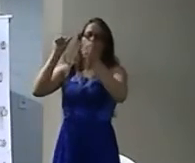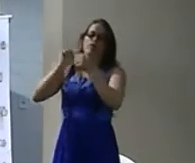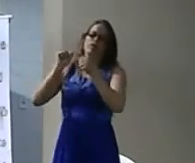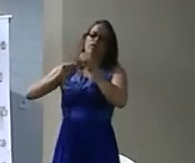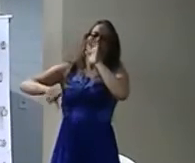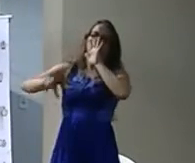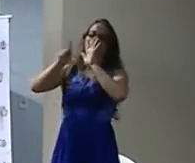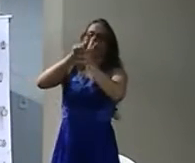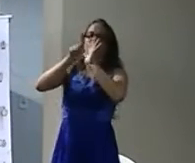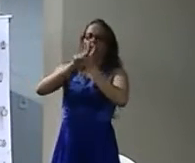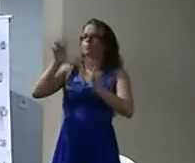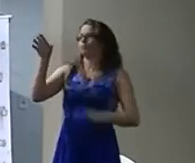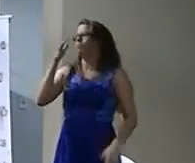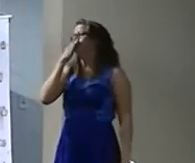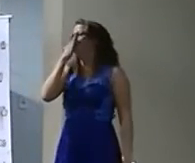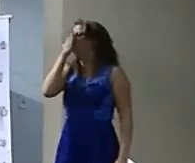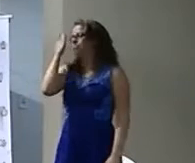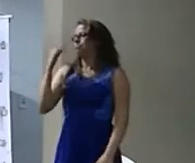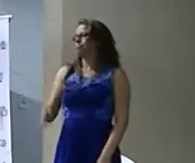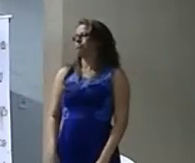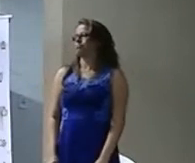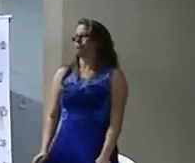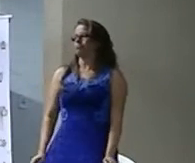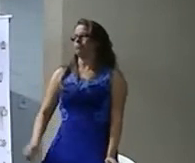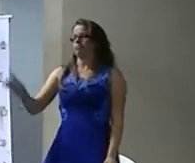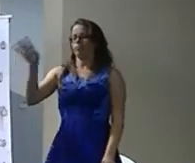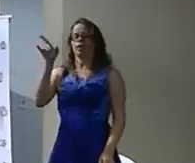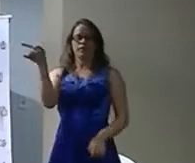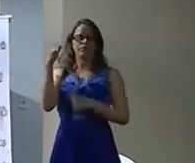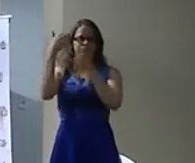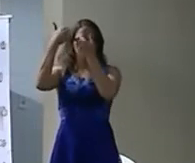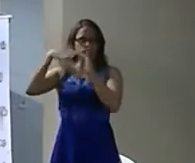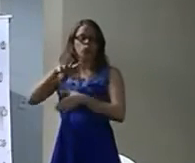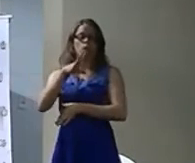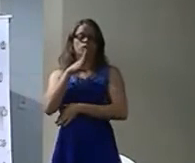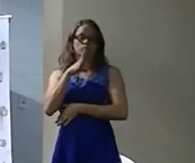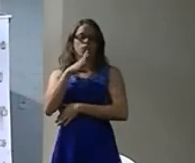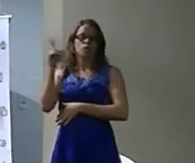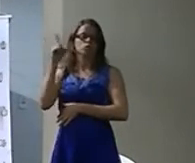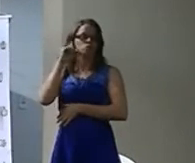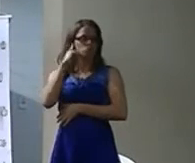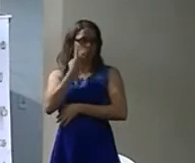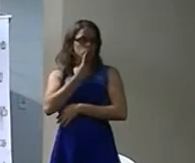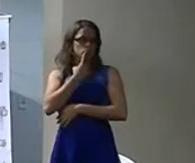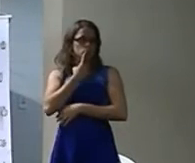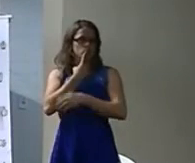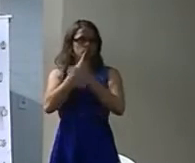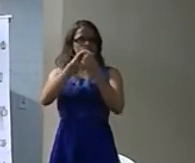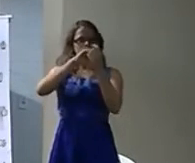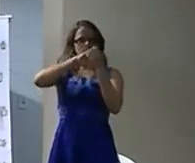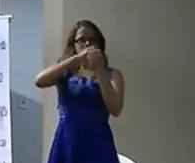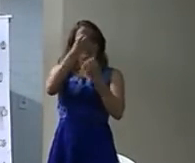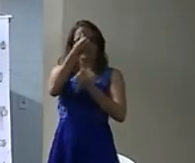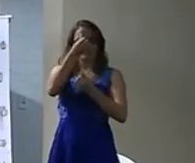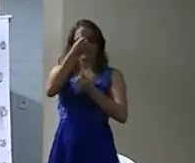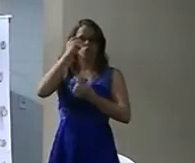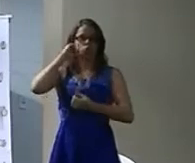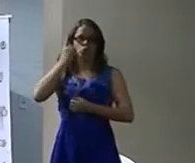o professor precisa Ah, e outra coisa O surdo está Eu conheço Uma situação Que o cara Seis surdas terminaram O curso de pedagogia